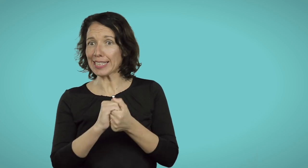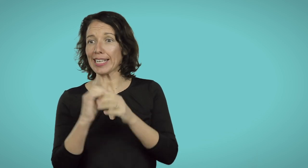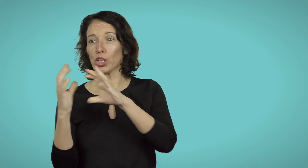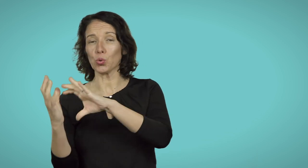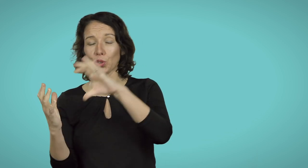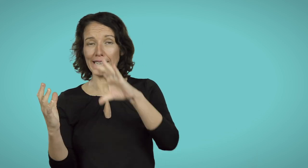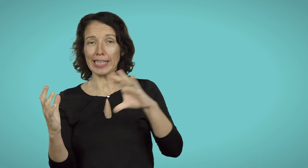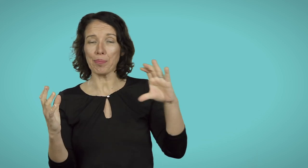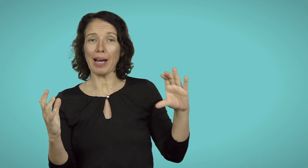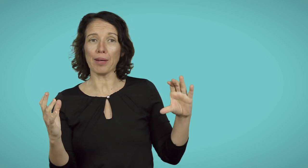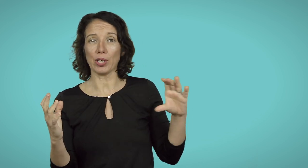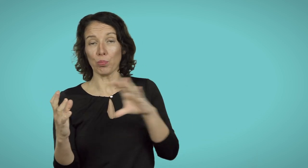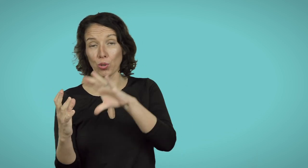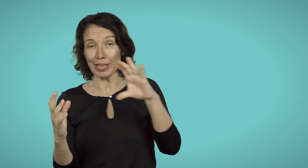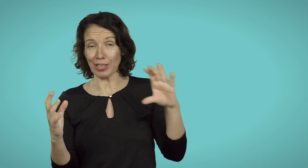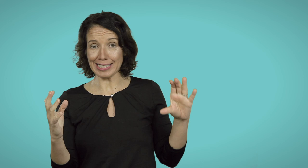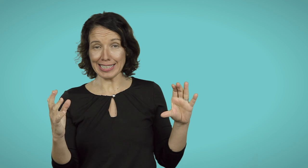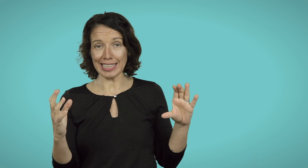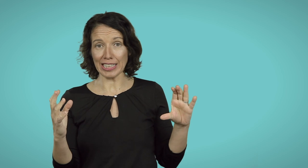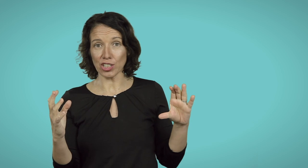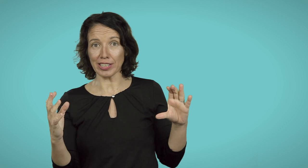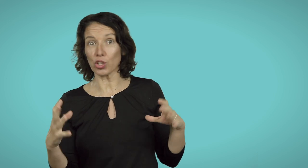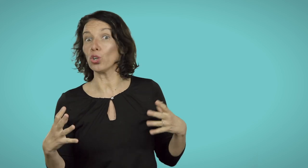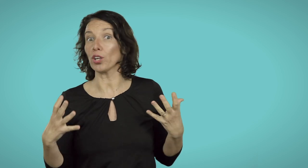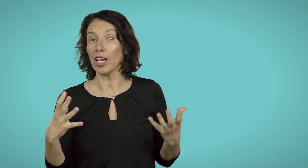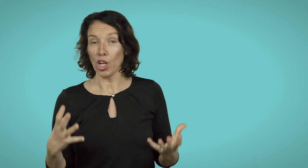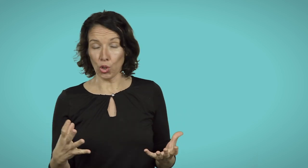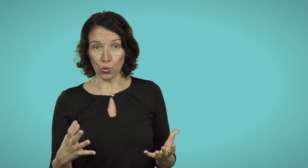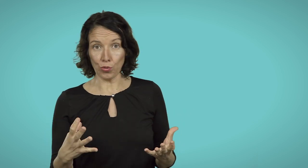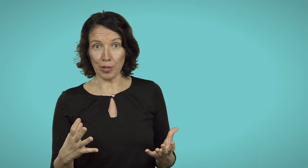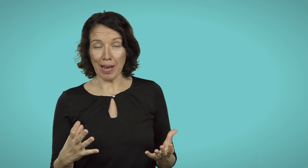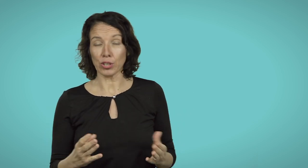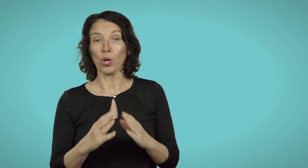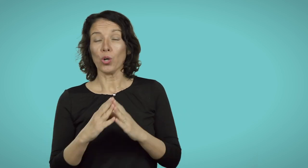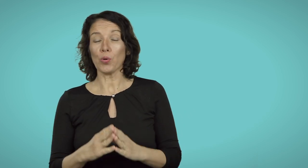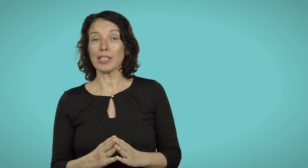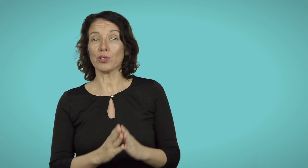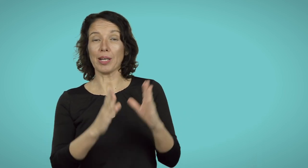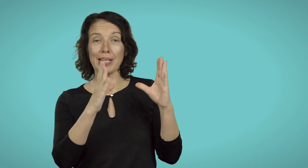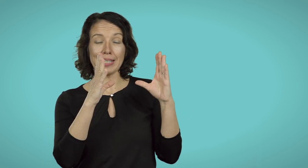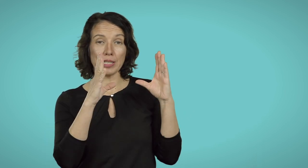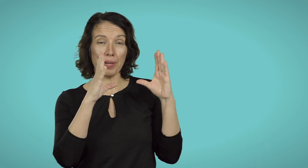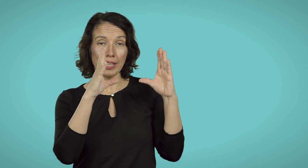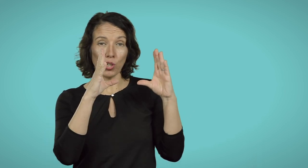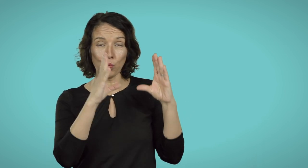che tutte le clip abbiano più o meno la stessa gradazione del colore lungo il filmato. Quindi solitamente si prende un